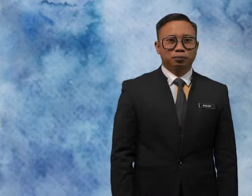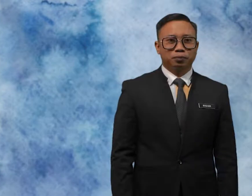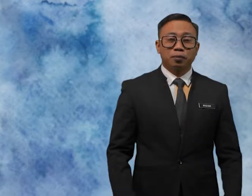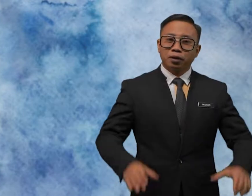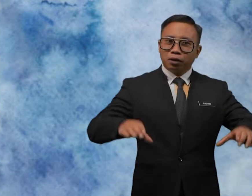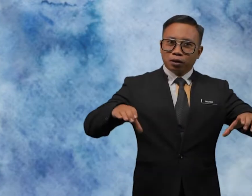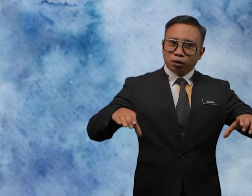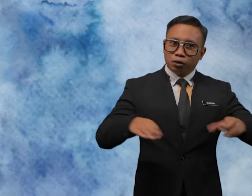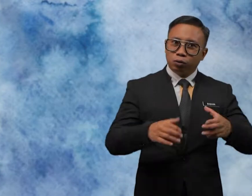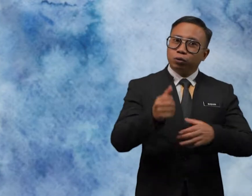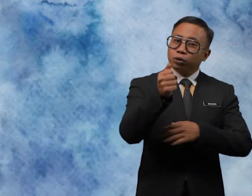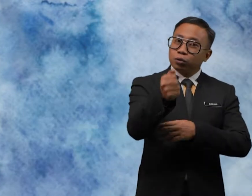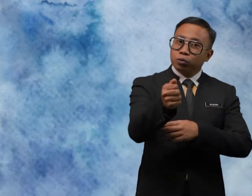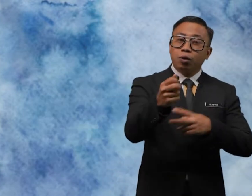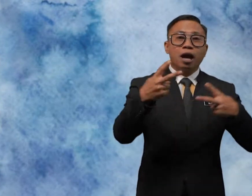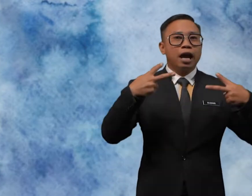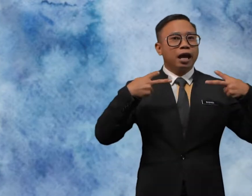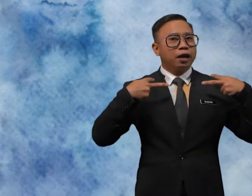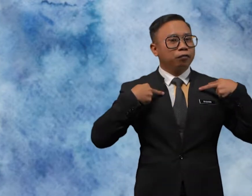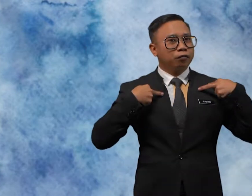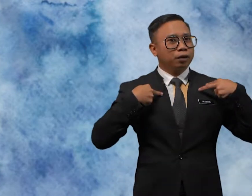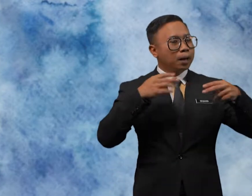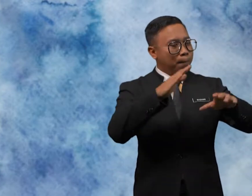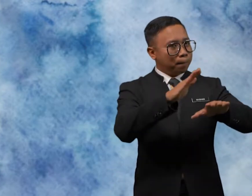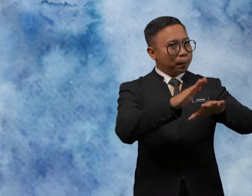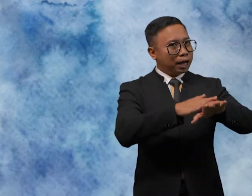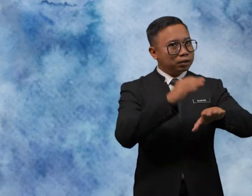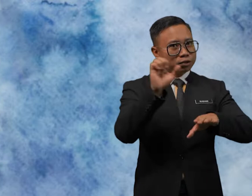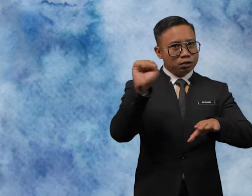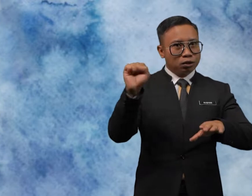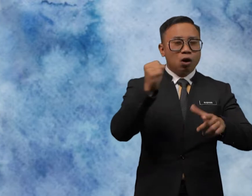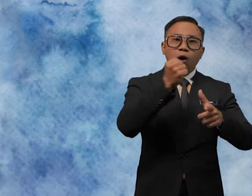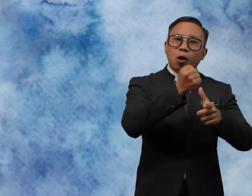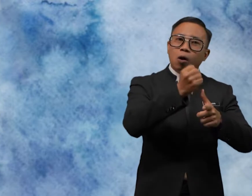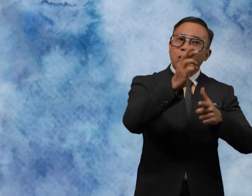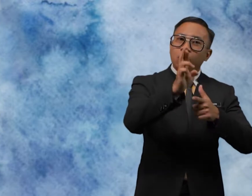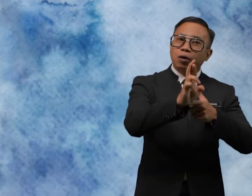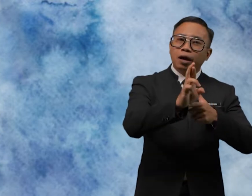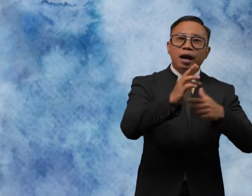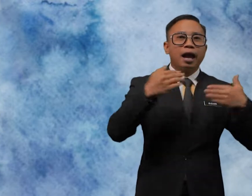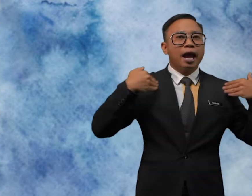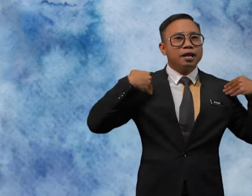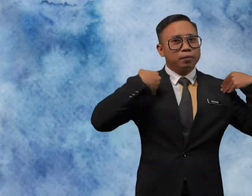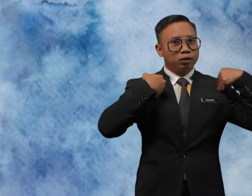Do you Have Pets Or Animals